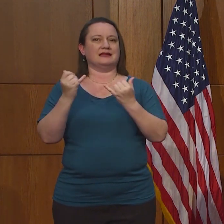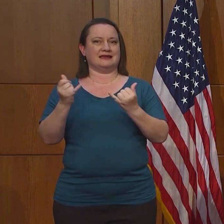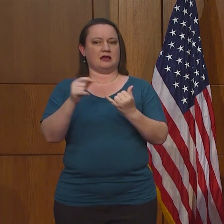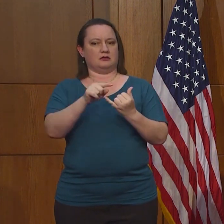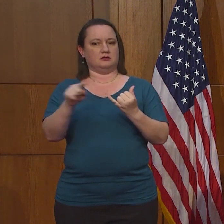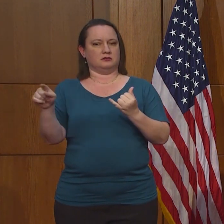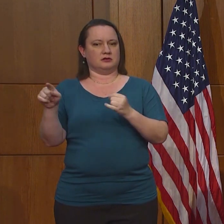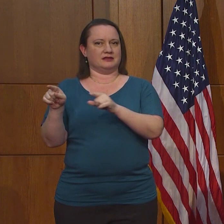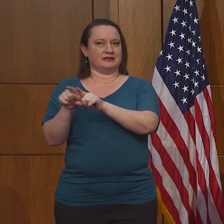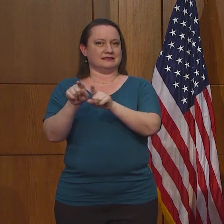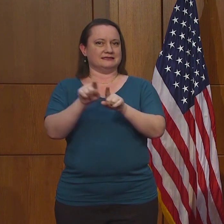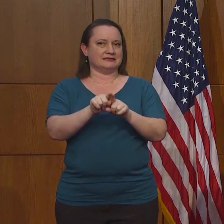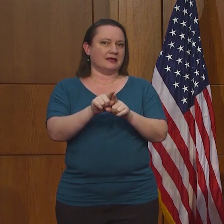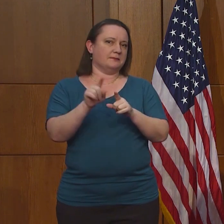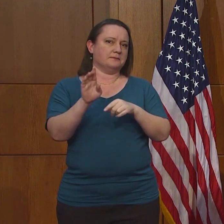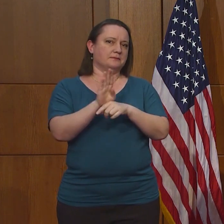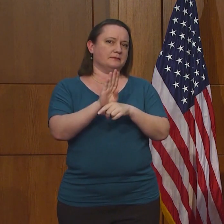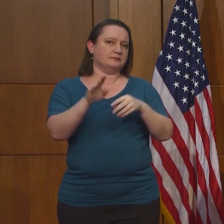iglesias.